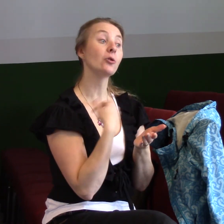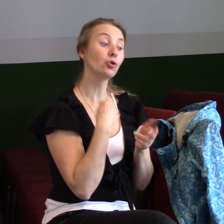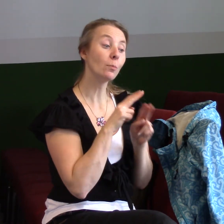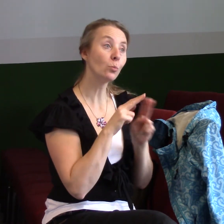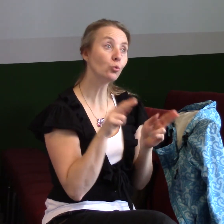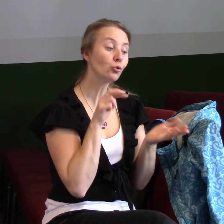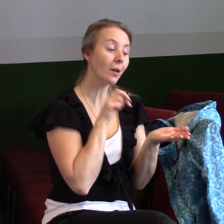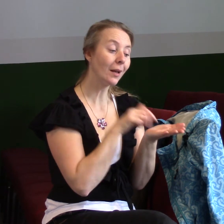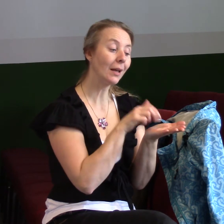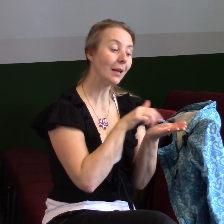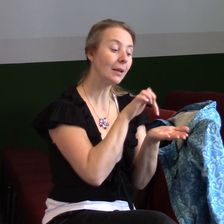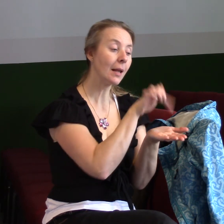nás Pán Bůh chce mít ve své víře.